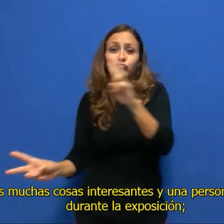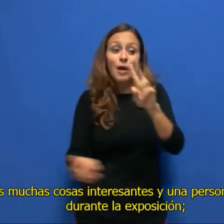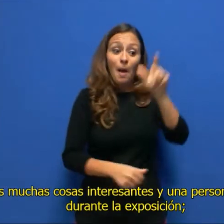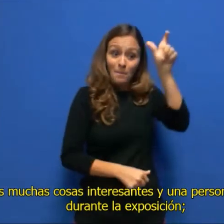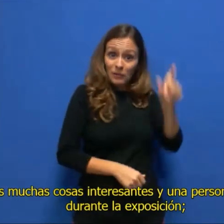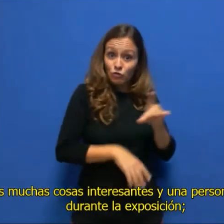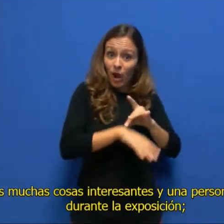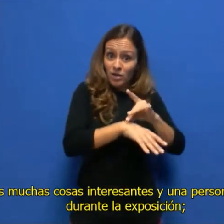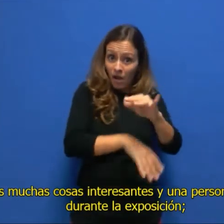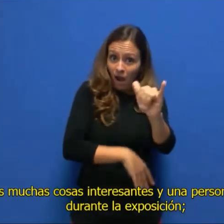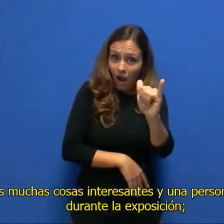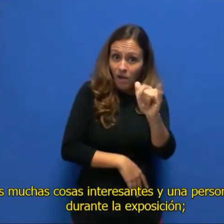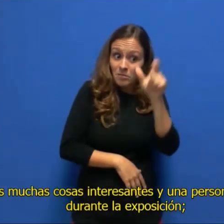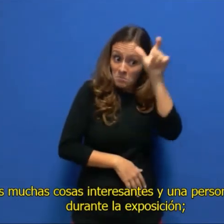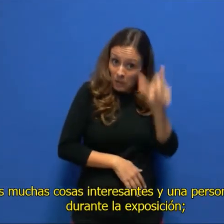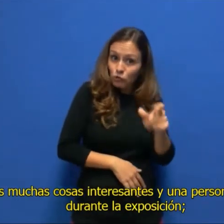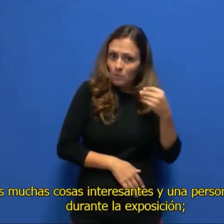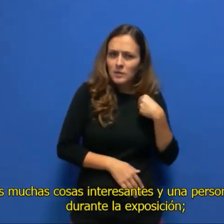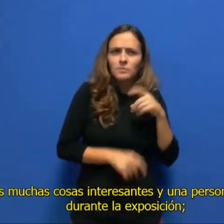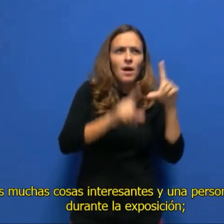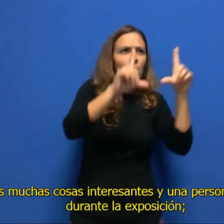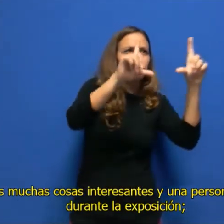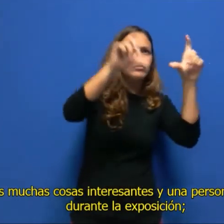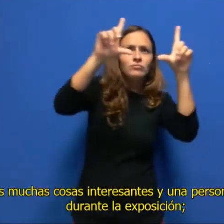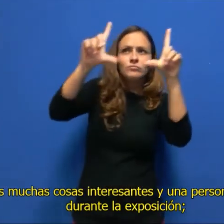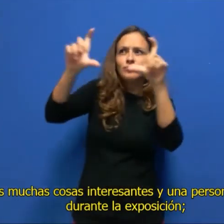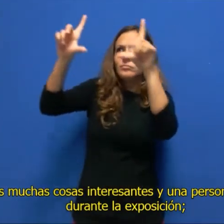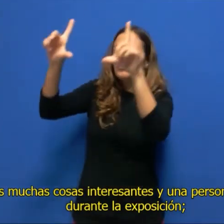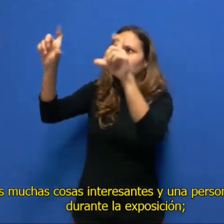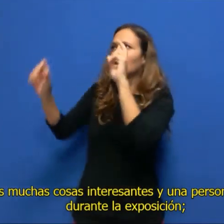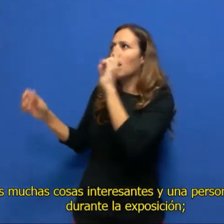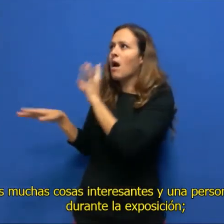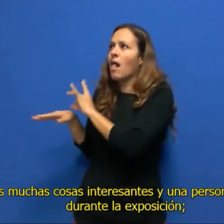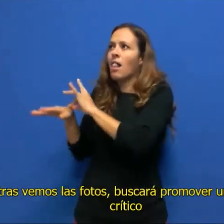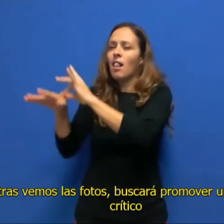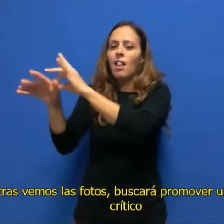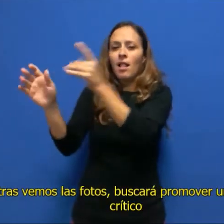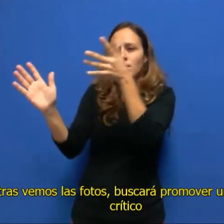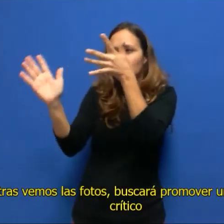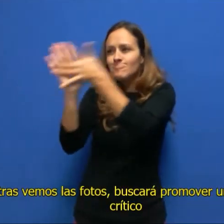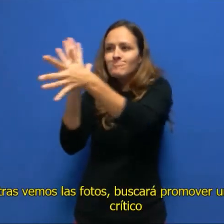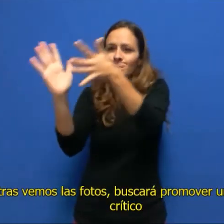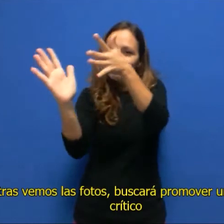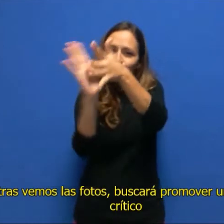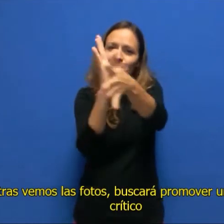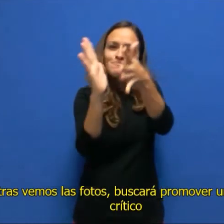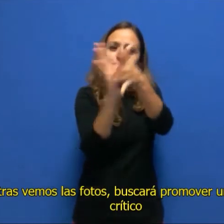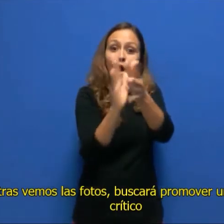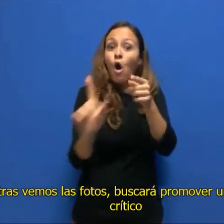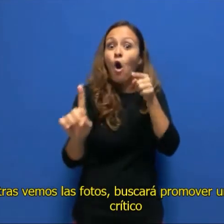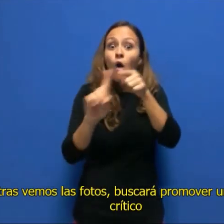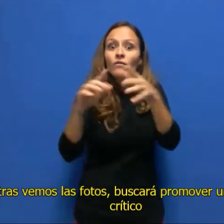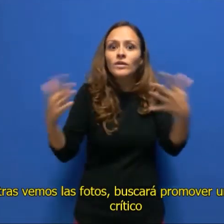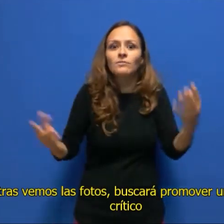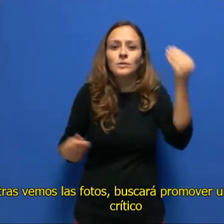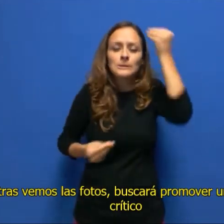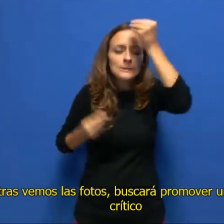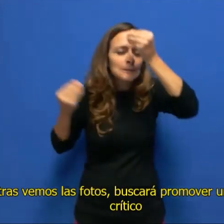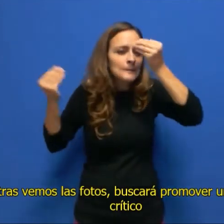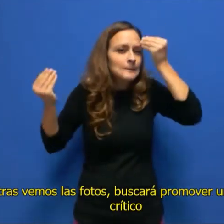interesantes y una persona nos guiará durante la exposición allí mientras vemos las fotos buscará promover un